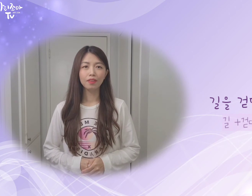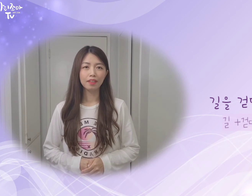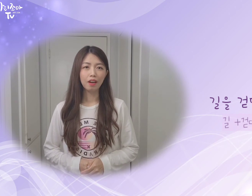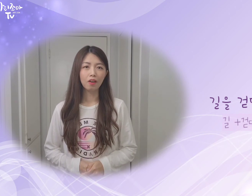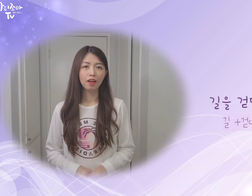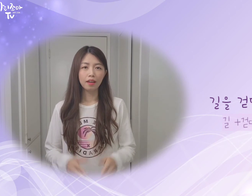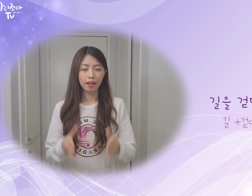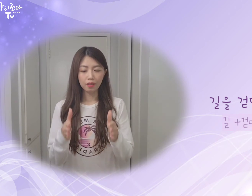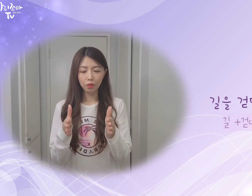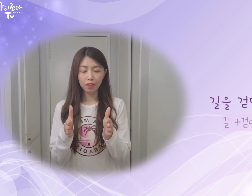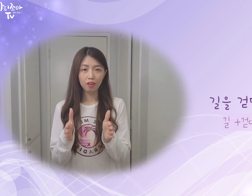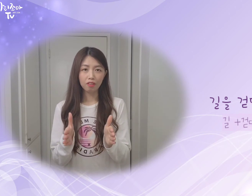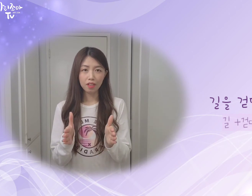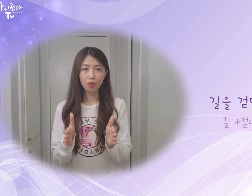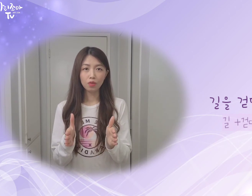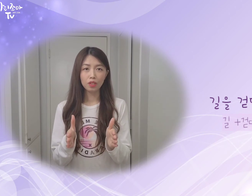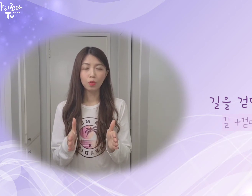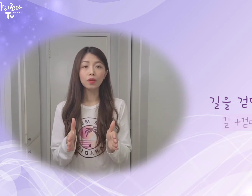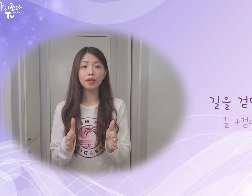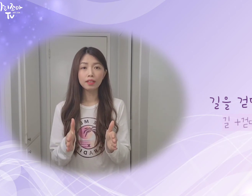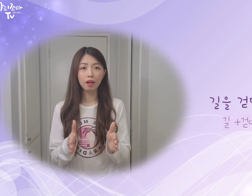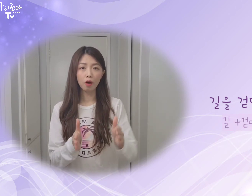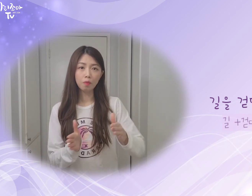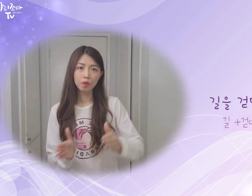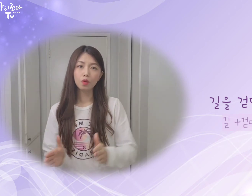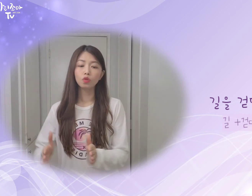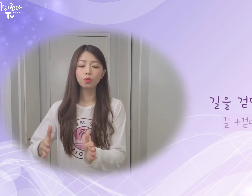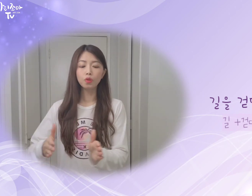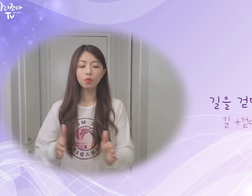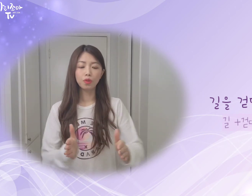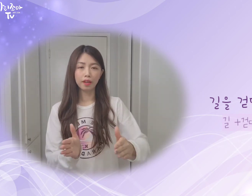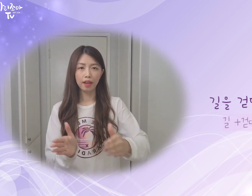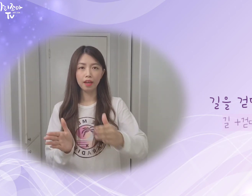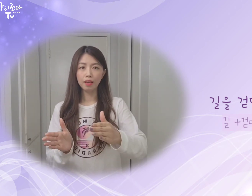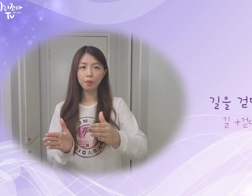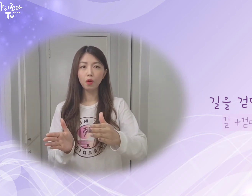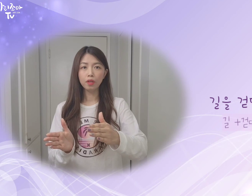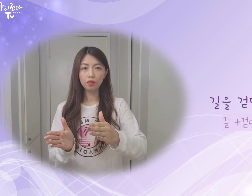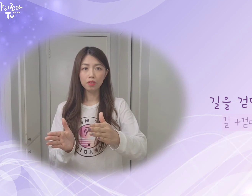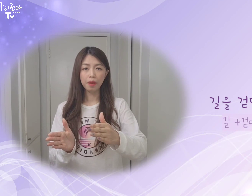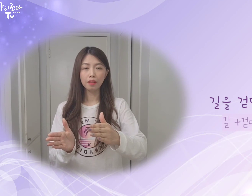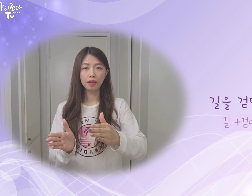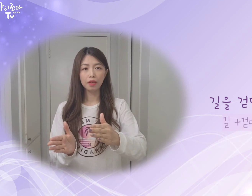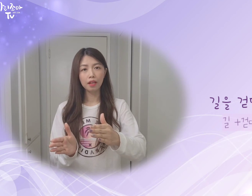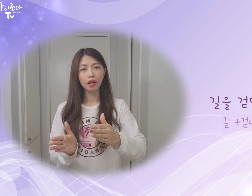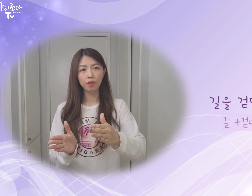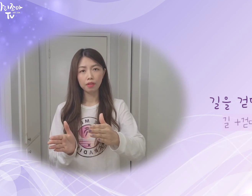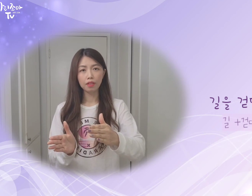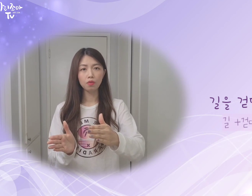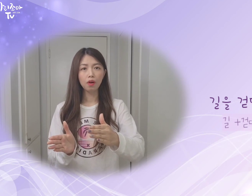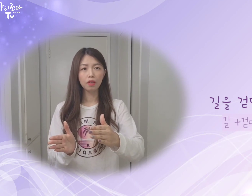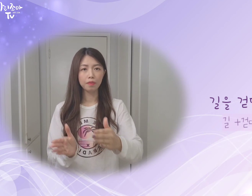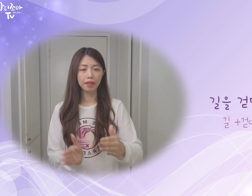수어는요. 양손을 이렇게 세워 주시고. 길처럼 구불구불하게 표현해 주시면. 길이라고 한 뜻의 수어가 됩니다.